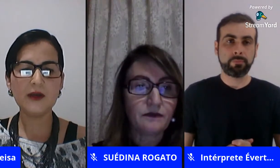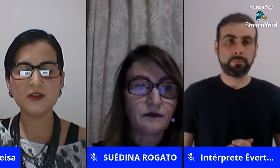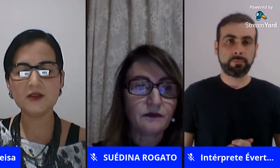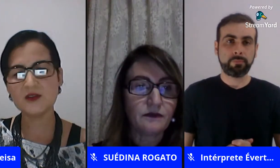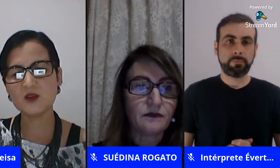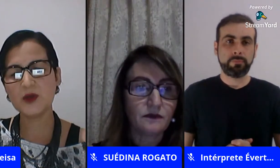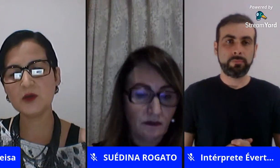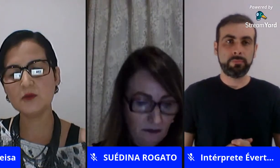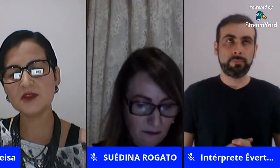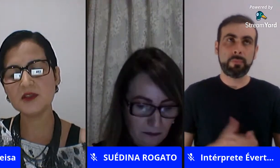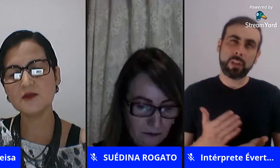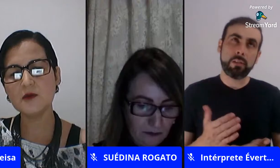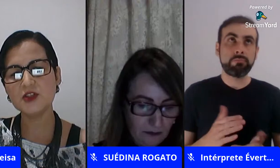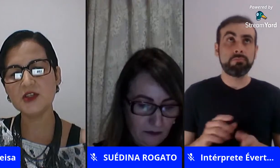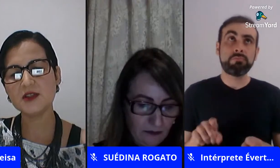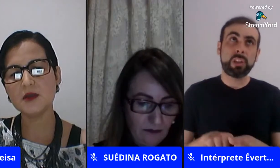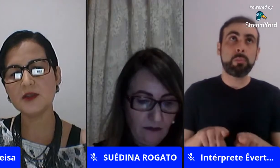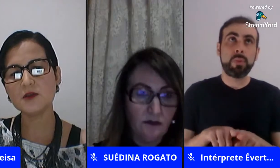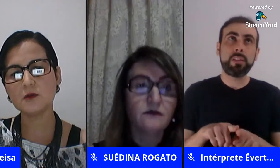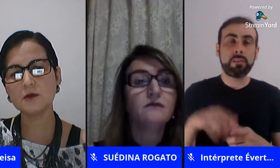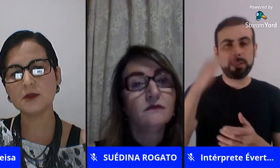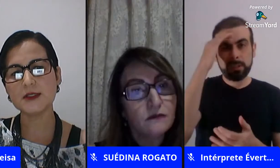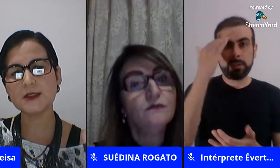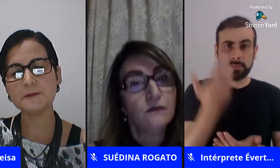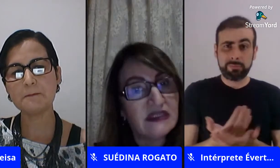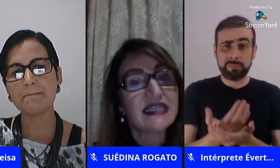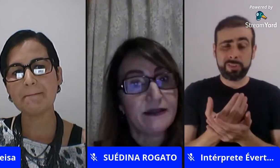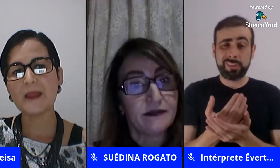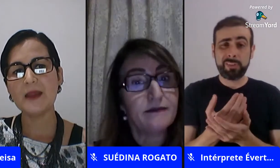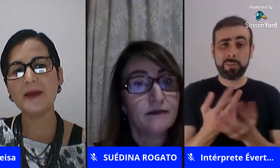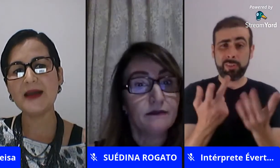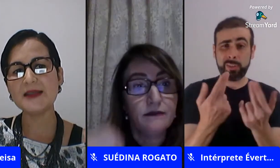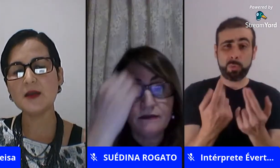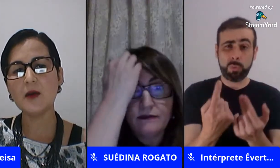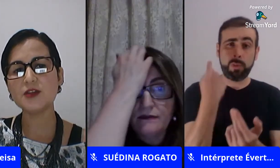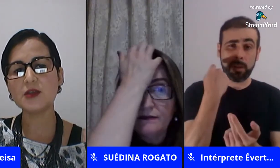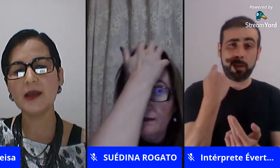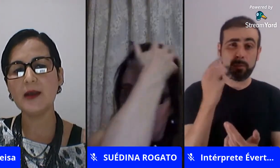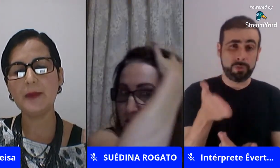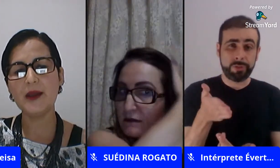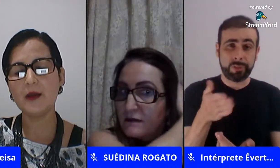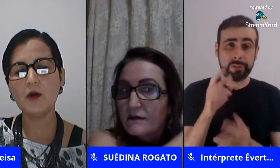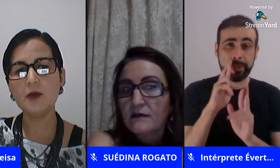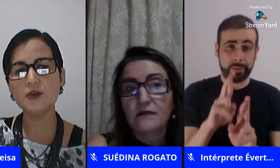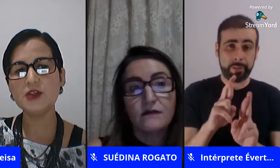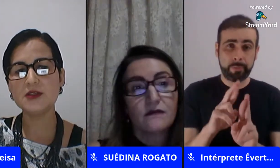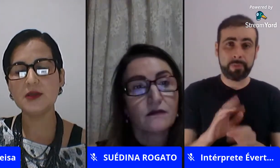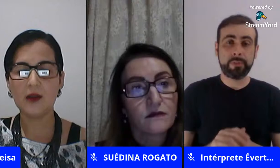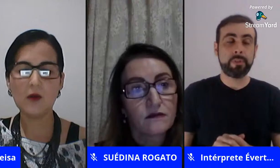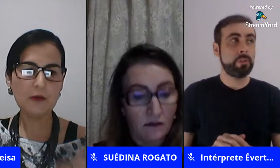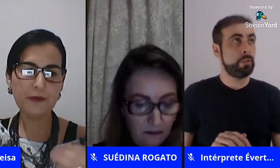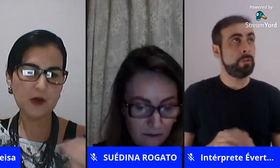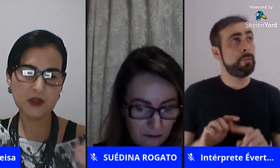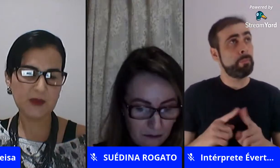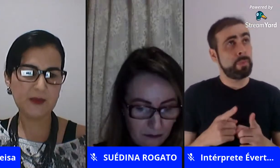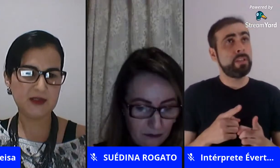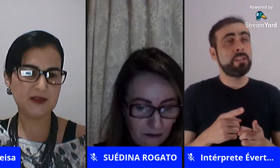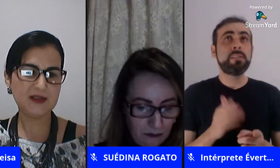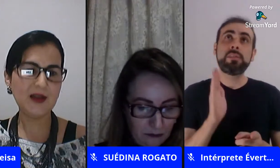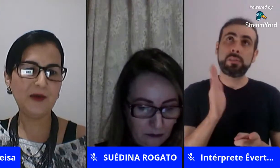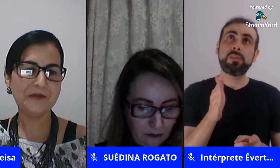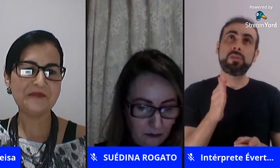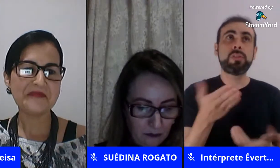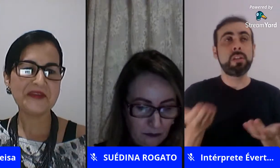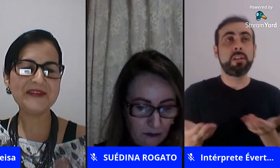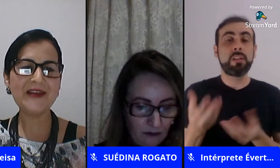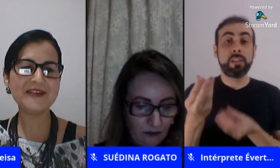eu acredito que essas perguntas vão em direção às outras mas eu acho que é como eu disse igual foi hoje na